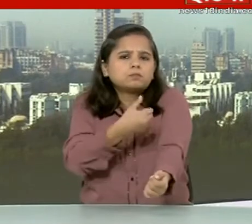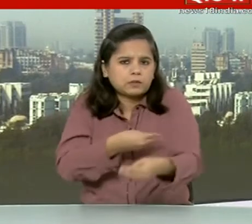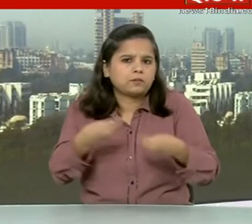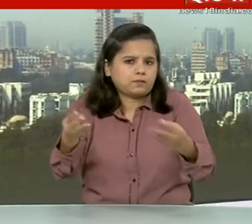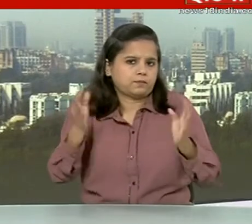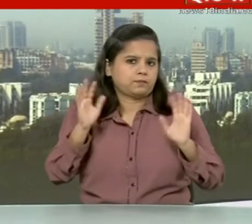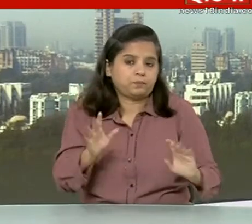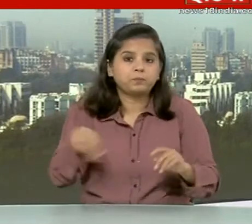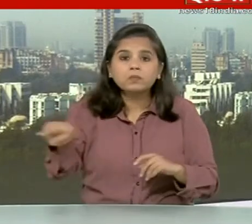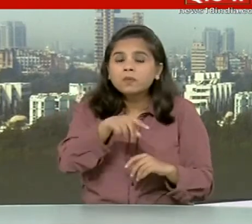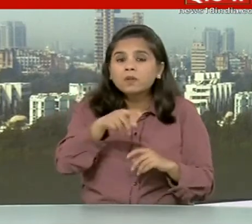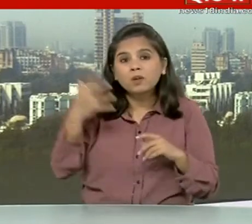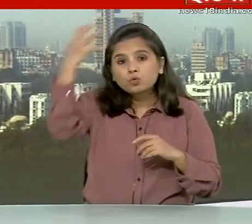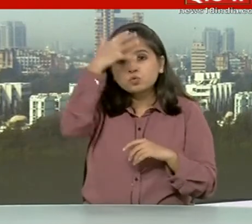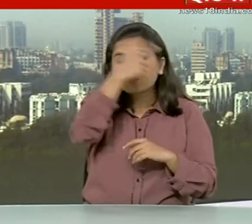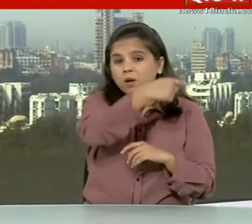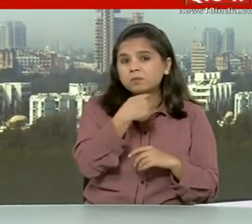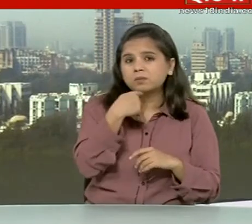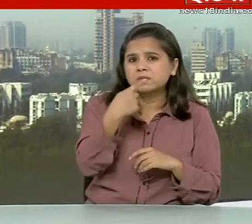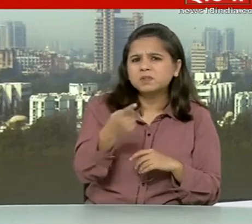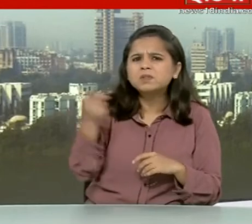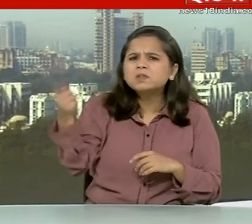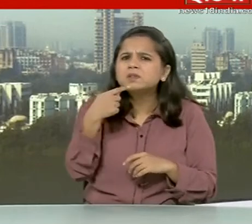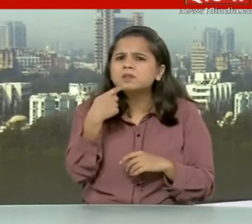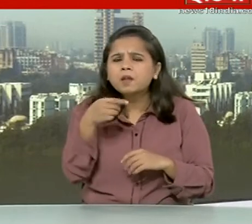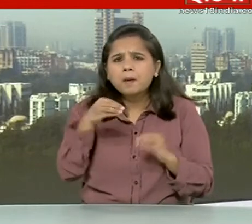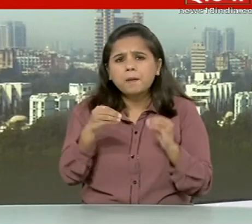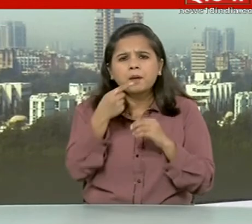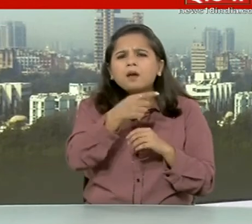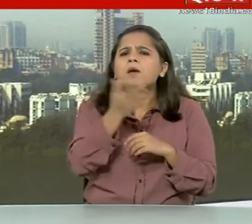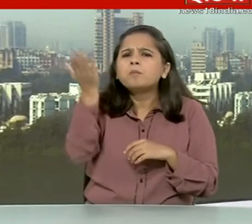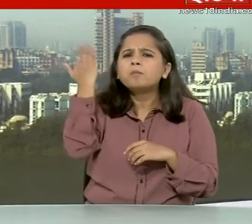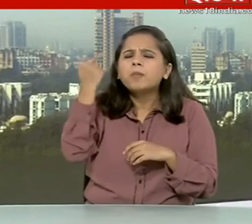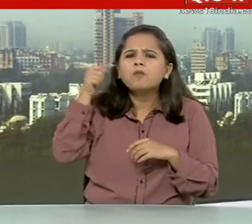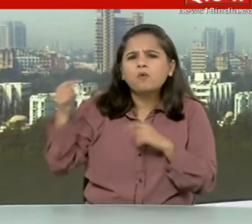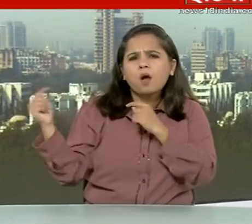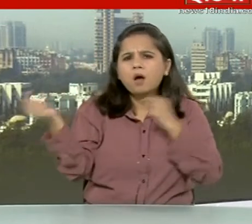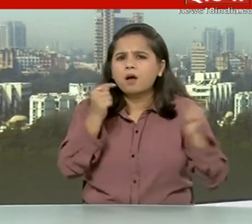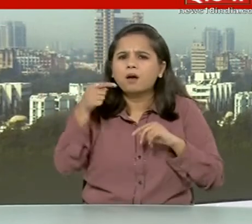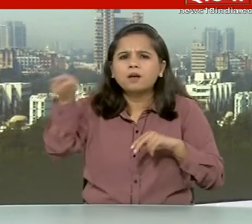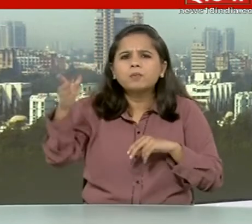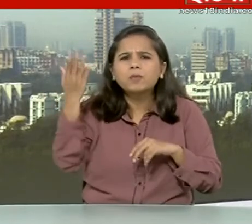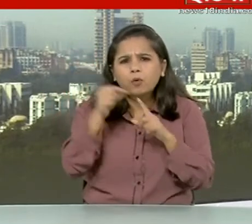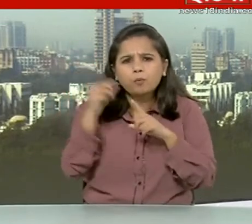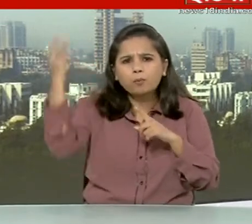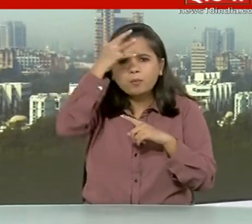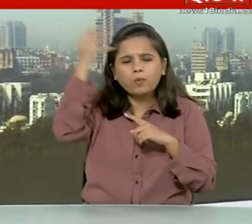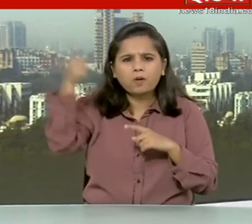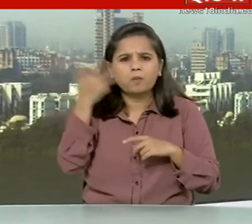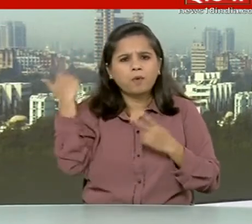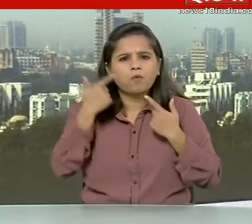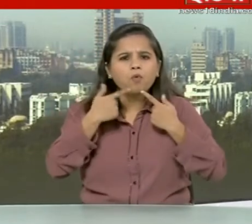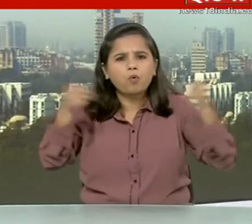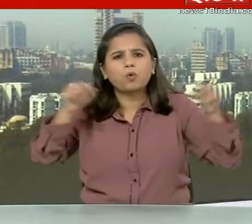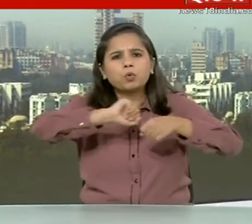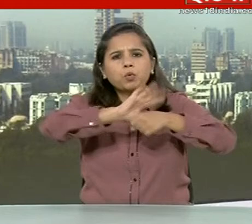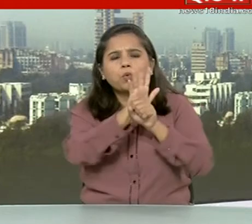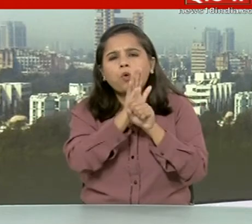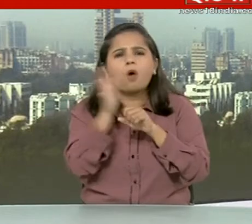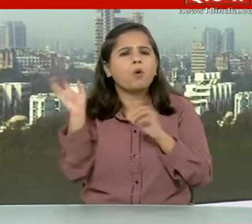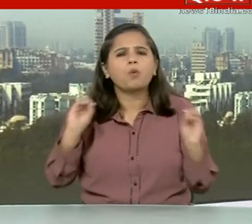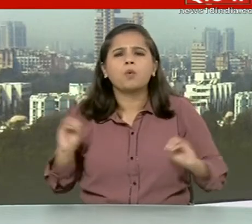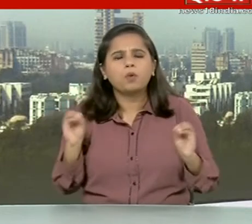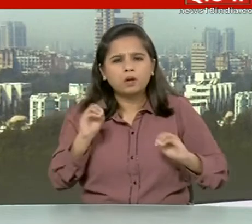टरंप पर निशाना साधते हुए बाइडन ने कहा अंतिम प्रेजिडेंशल डिबेट में राष्टपती ने महामारी को लेकर जूट